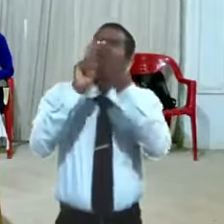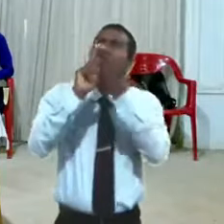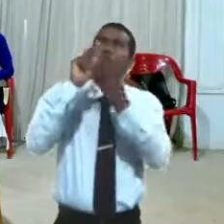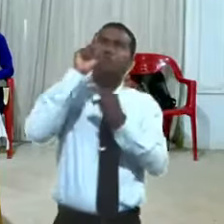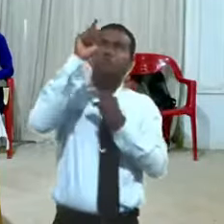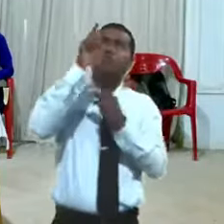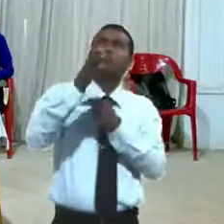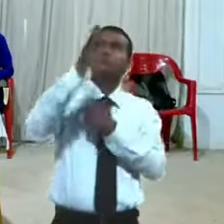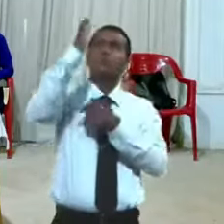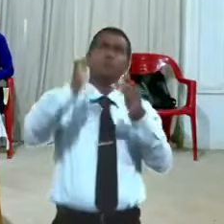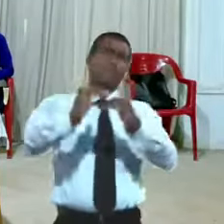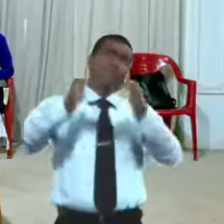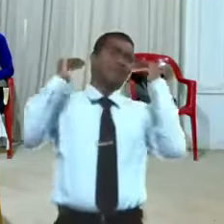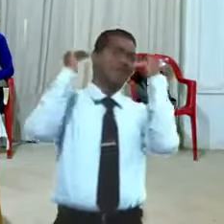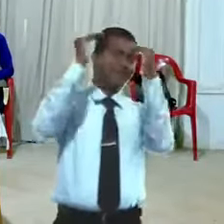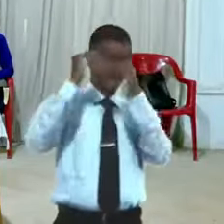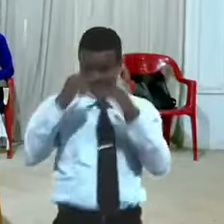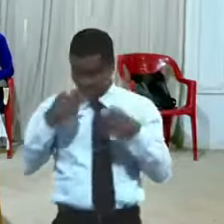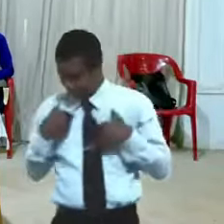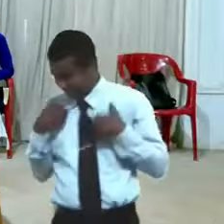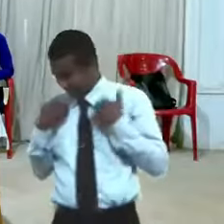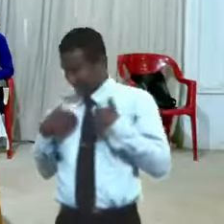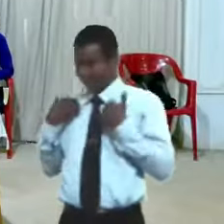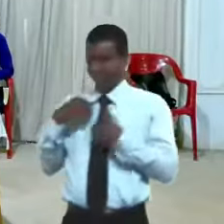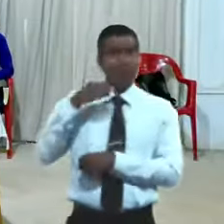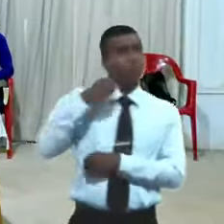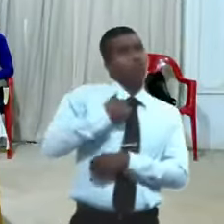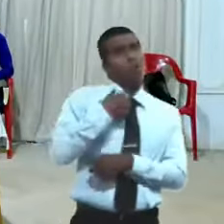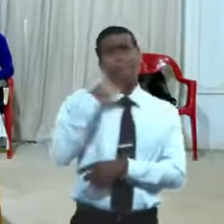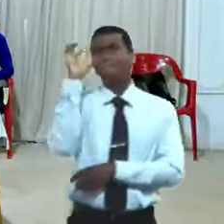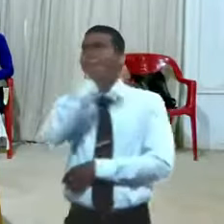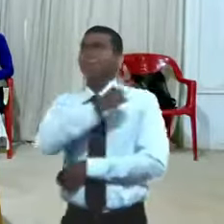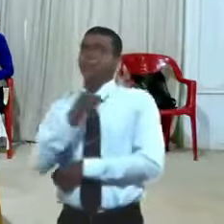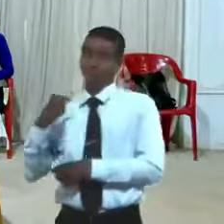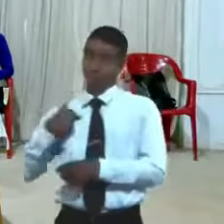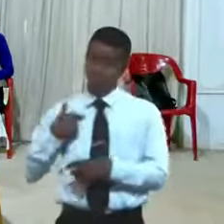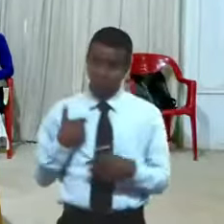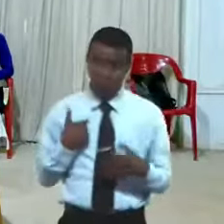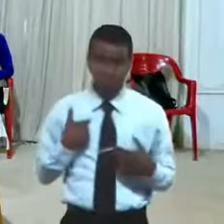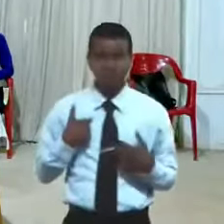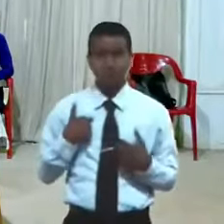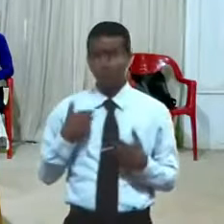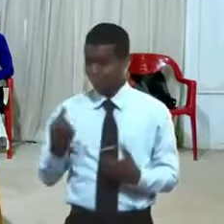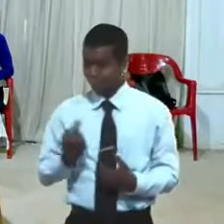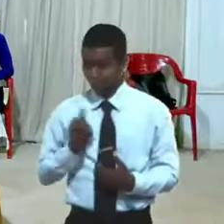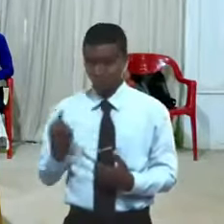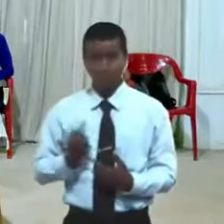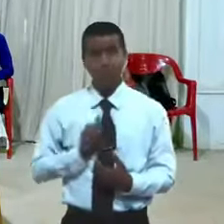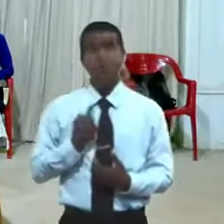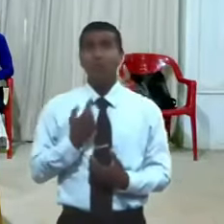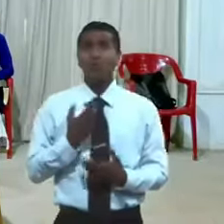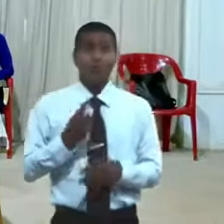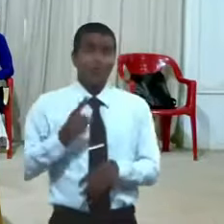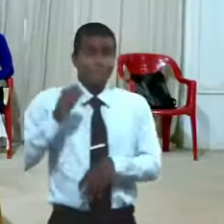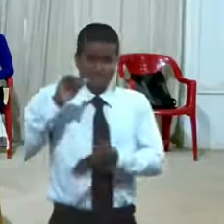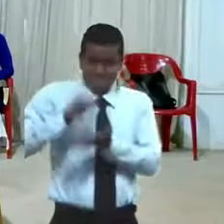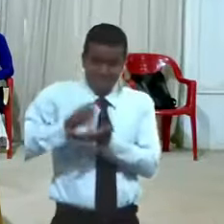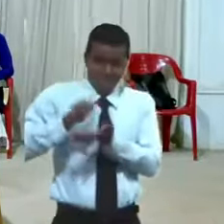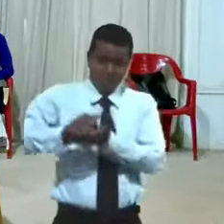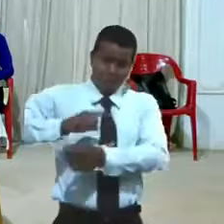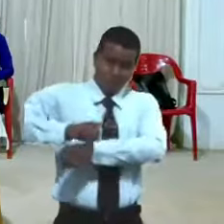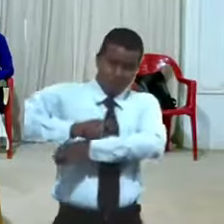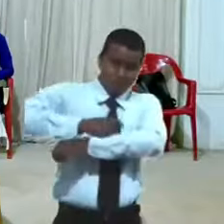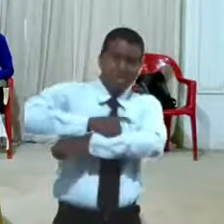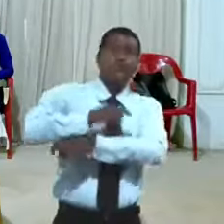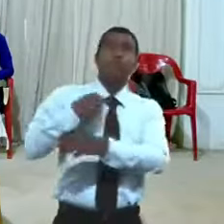de lo que yo me imaginaba me doy cuenta que yo solamente soy un gusano de la tierra que dependo de